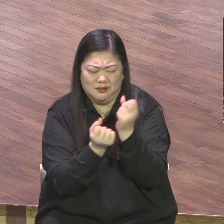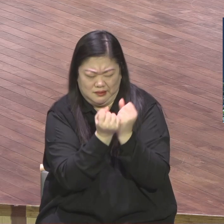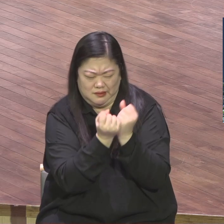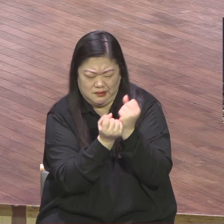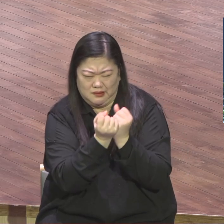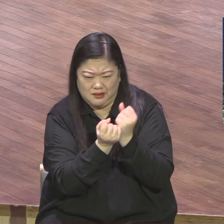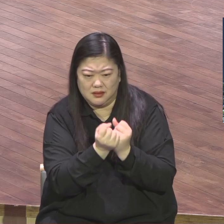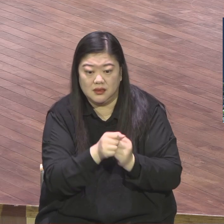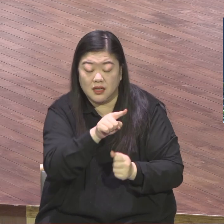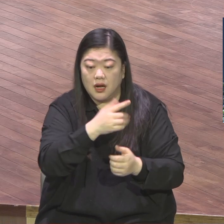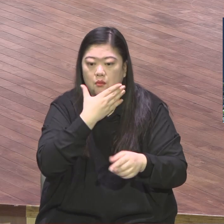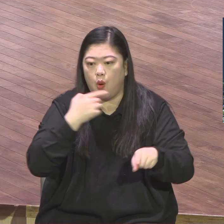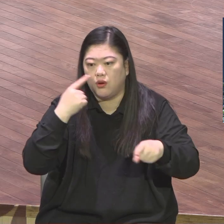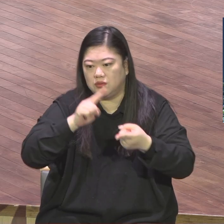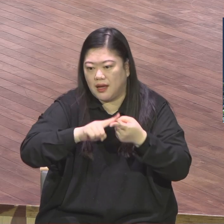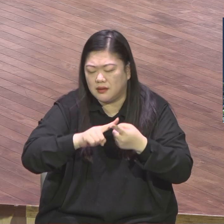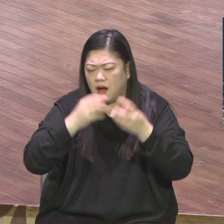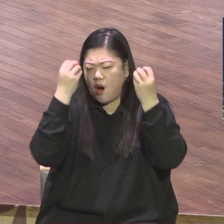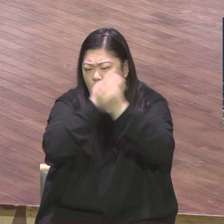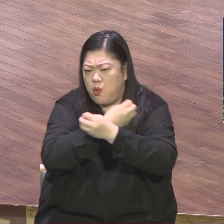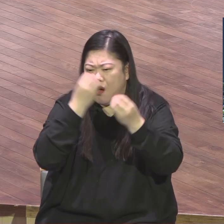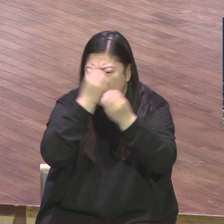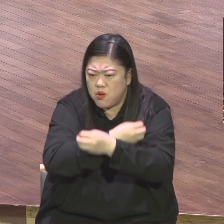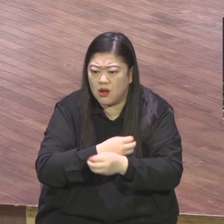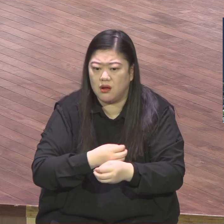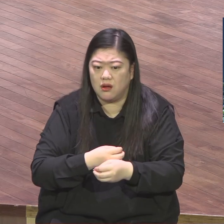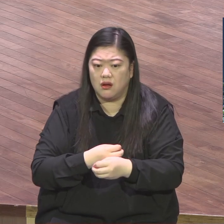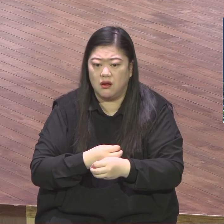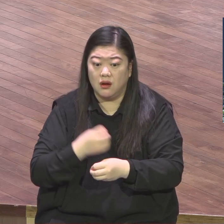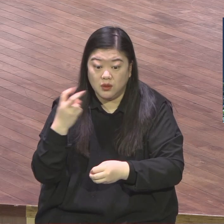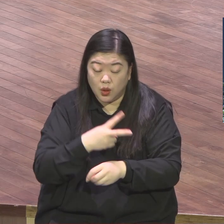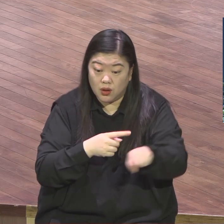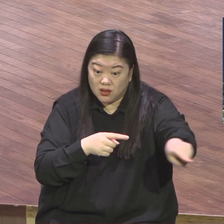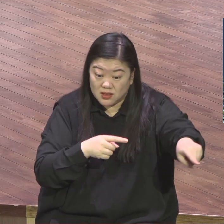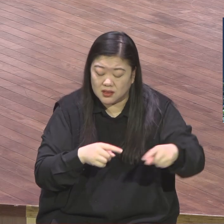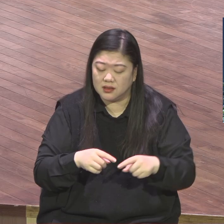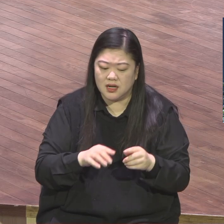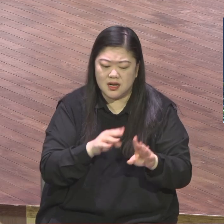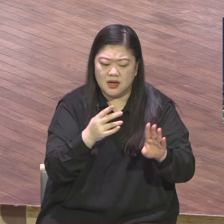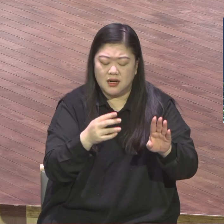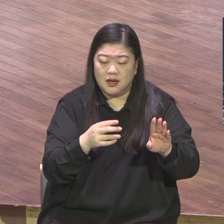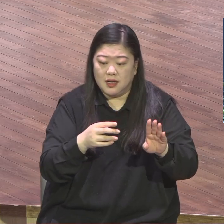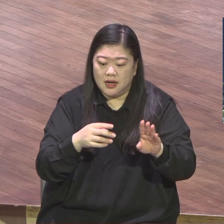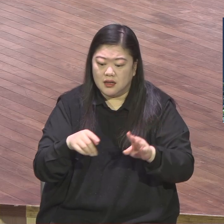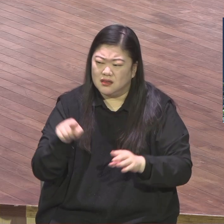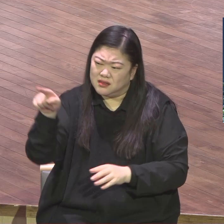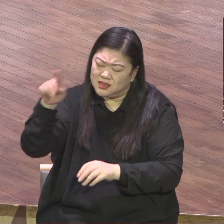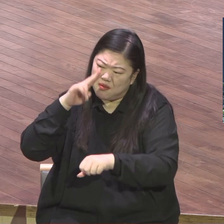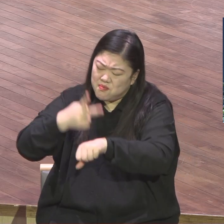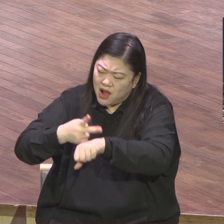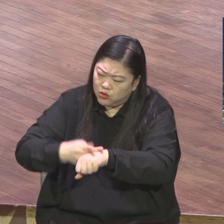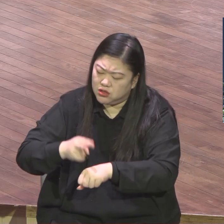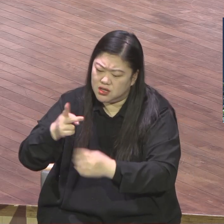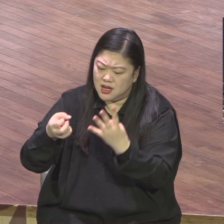그냥 바울을 막 이단의 개수라고 때리고 빌리포교를 핍박하니까 보금을 계속해서 설명해줘요.